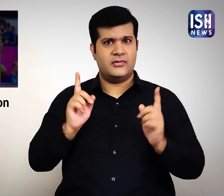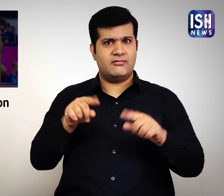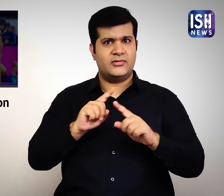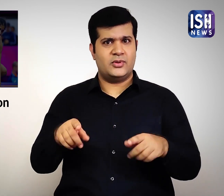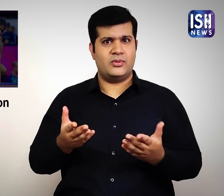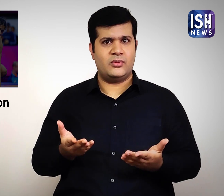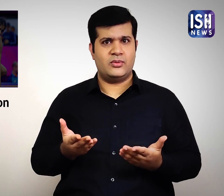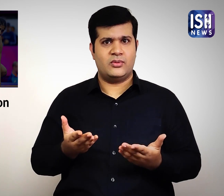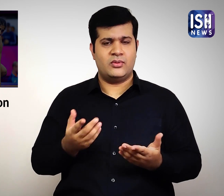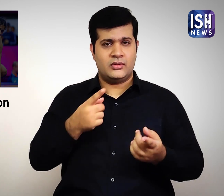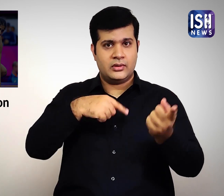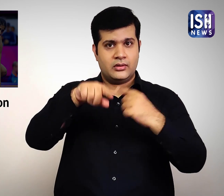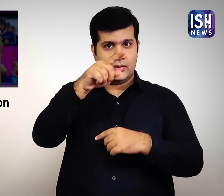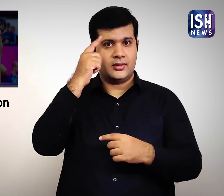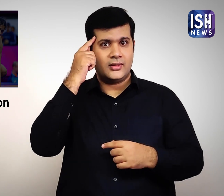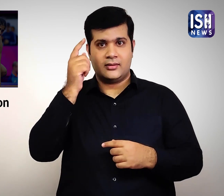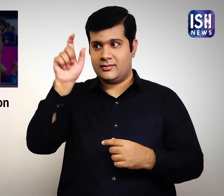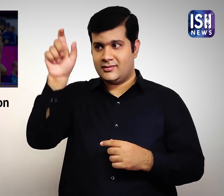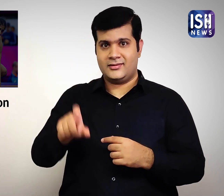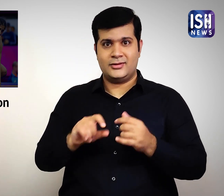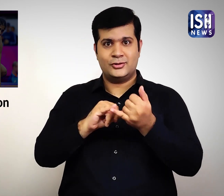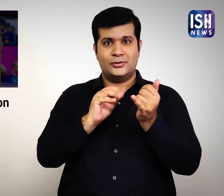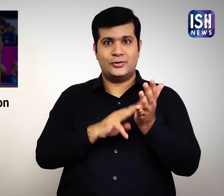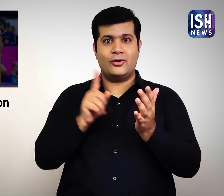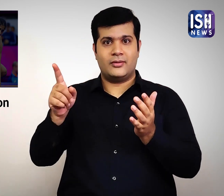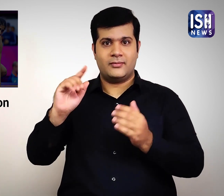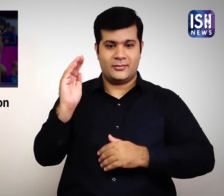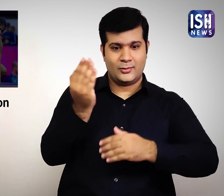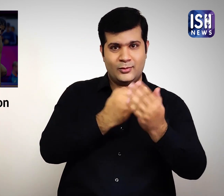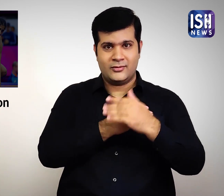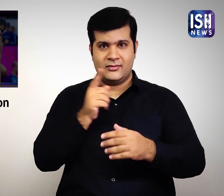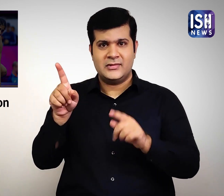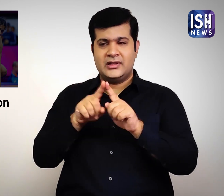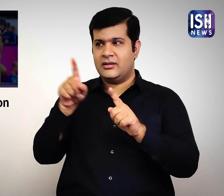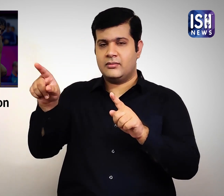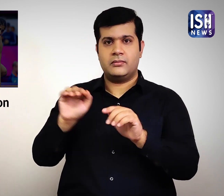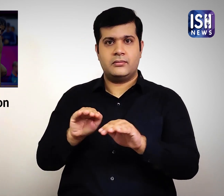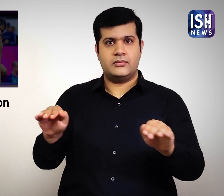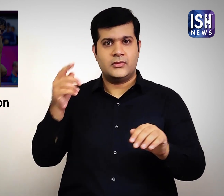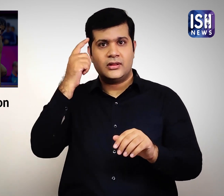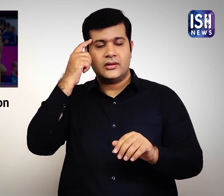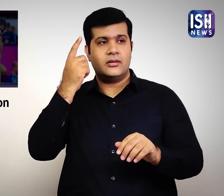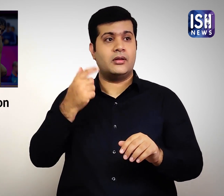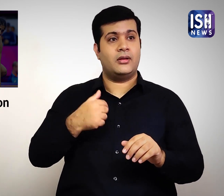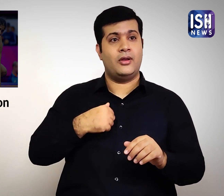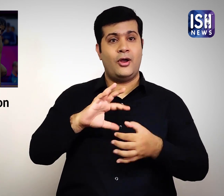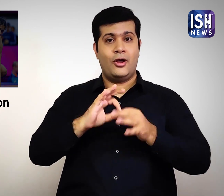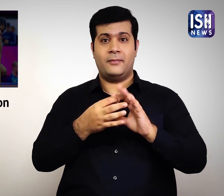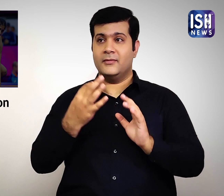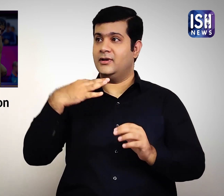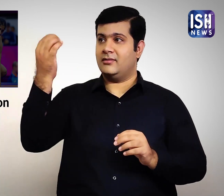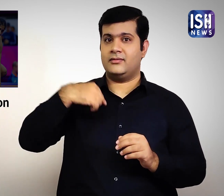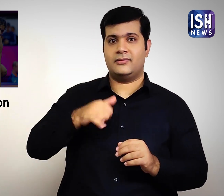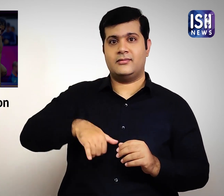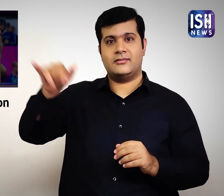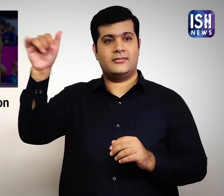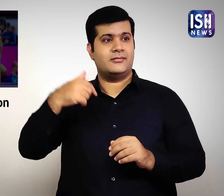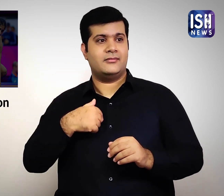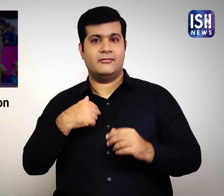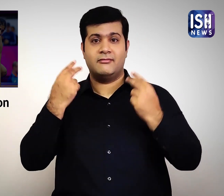उसके व्यवहार से लोग दंग रहे गए। यह बच्चे सोचते हैं कि वे उलिम्पिक्स में जा रहे हैं इसलिए वे किसी